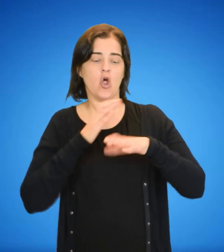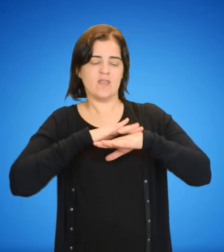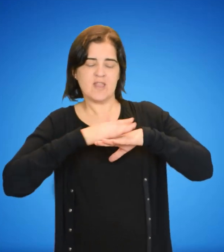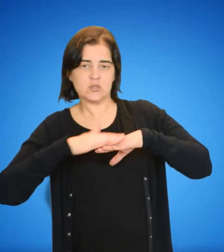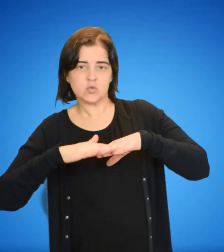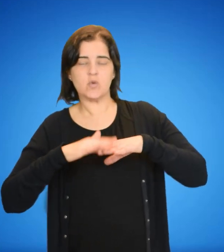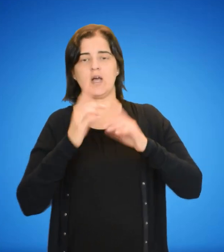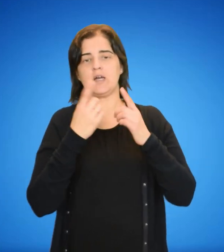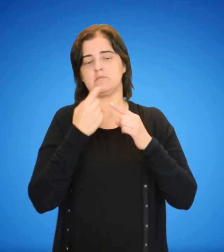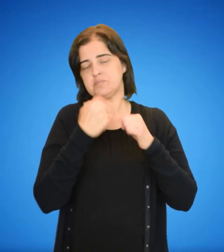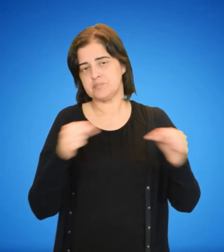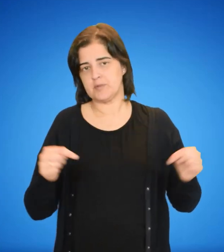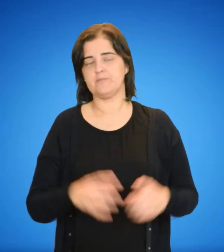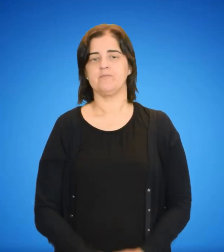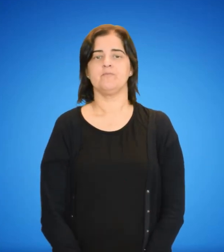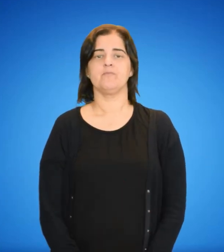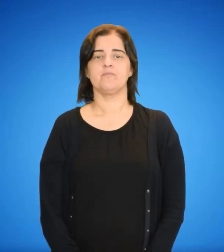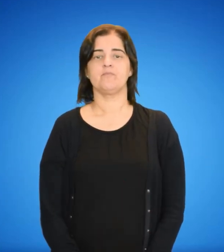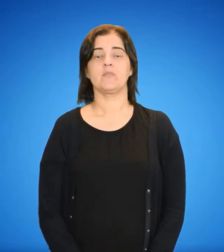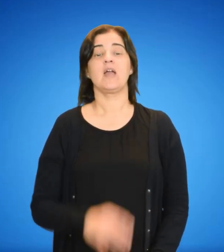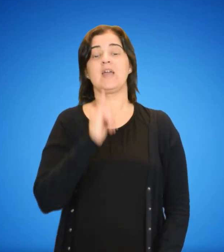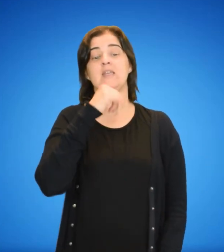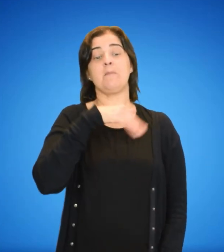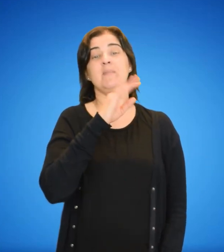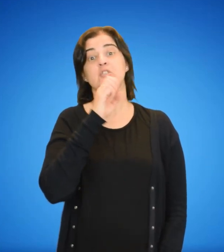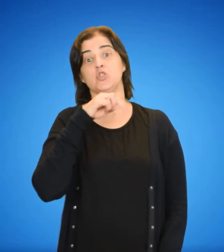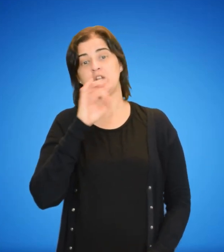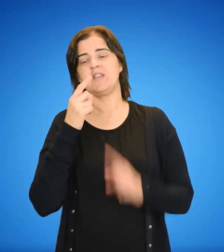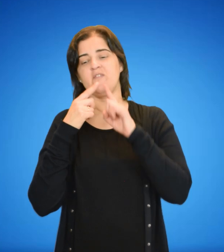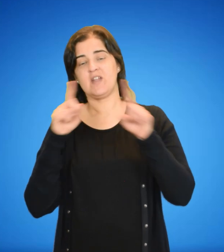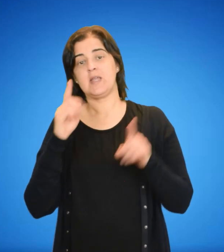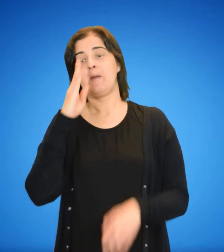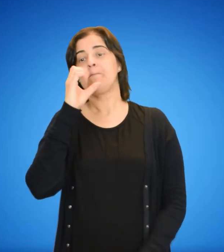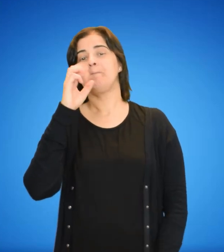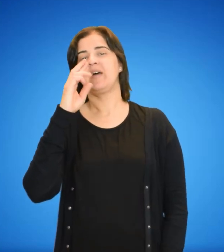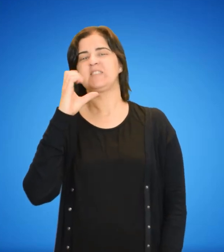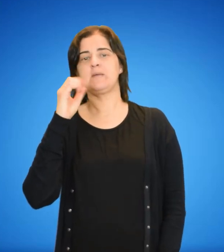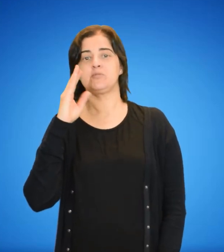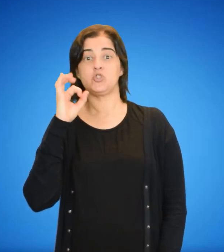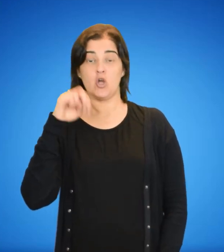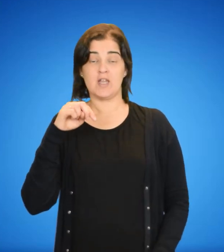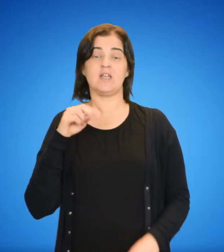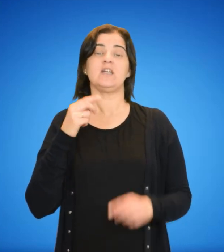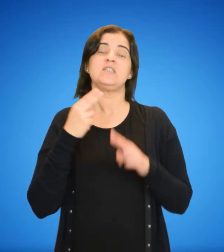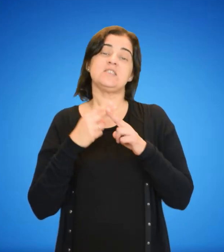textura, etc. Las impresiones se diferencian de las percepciones indirectas llamadas ideas,